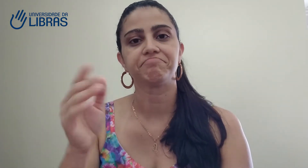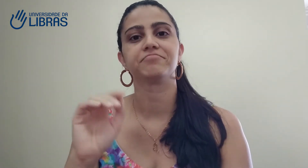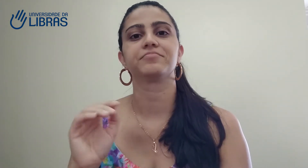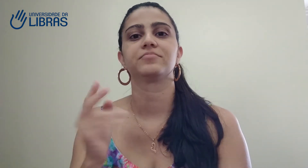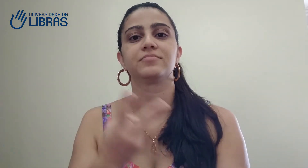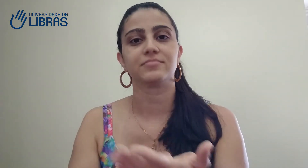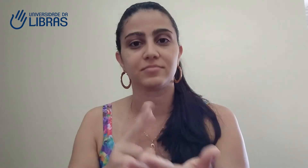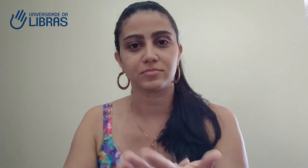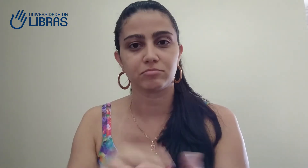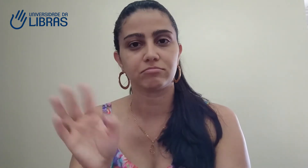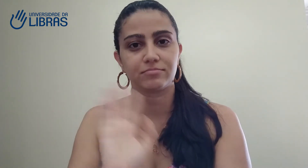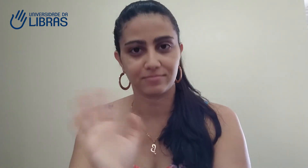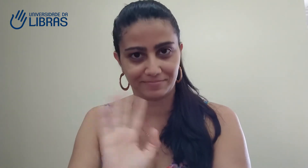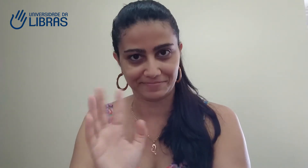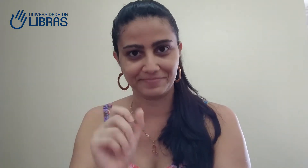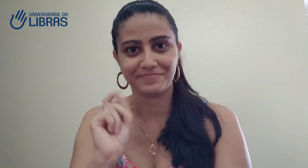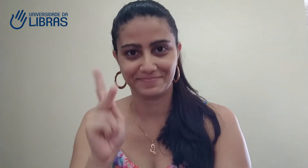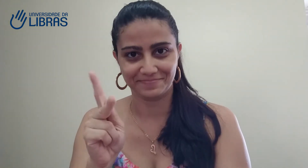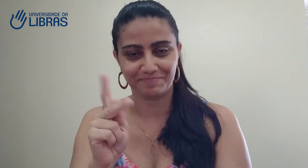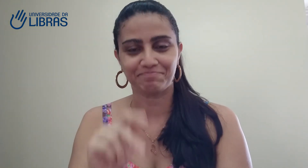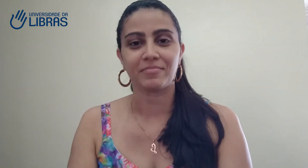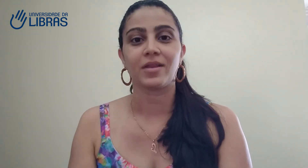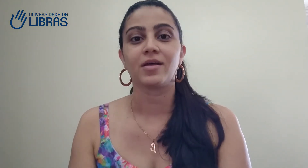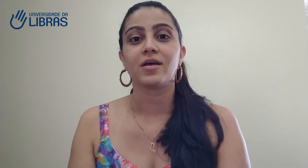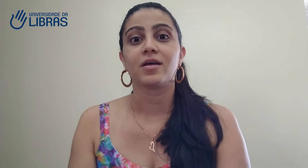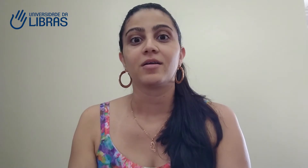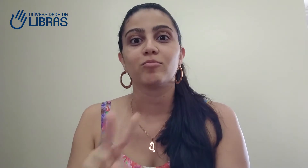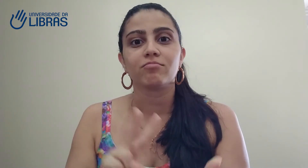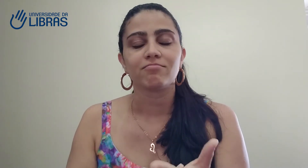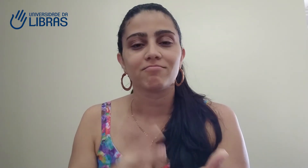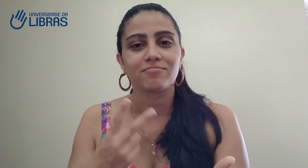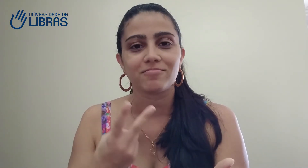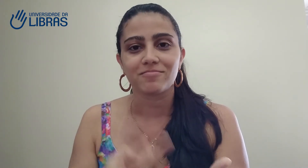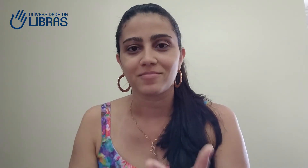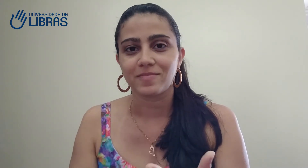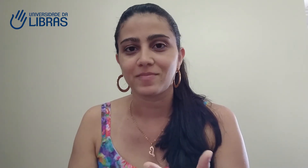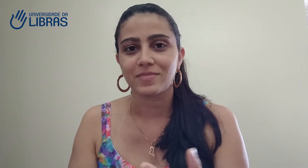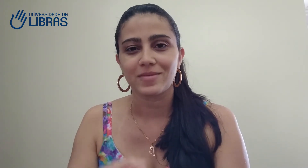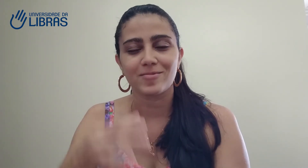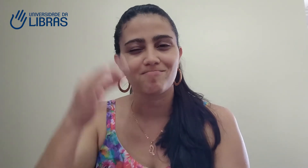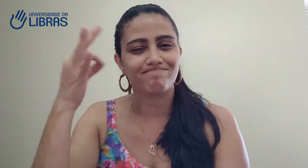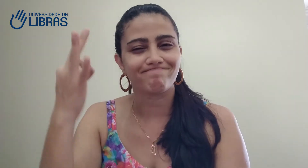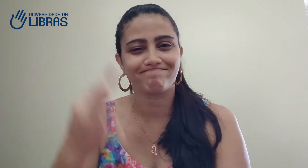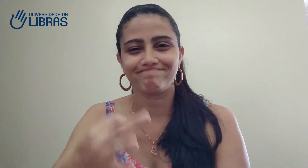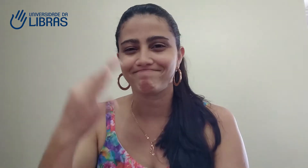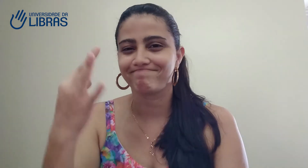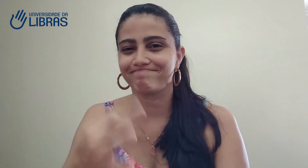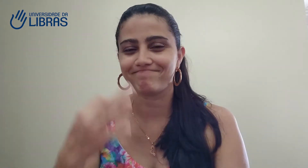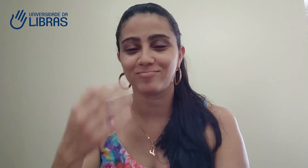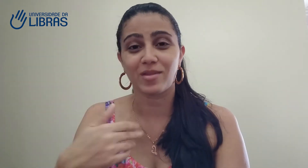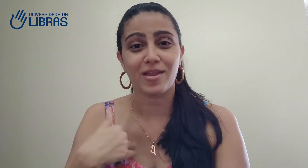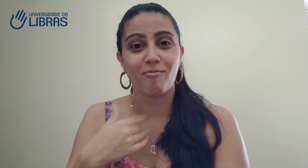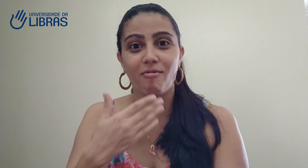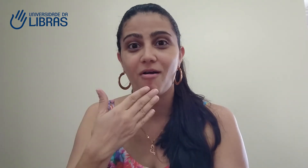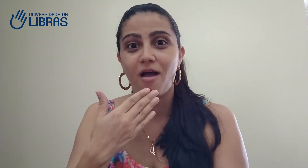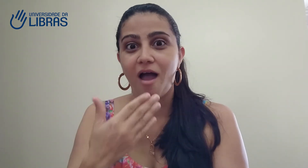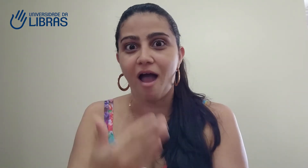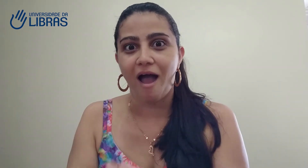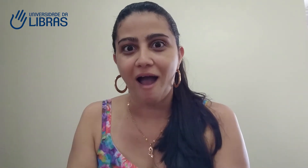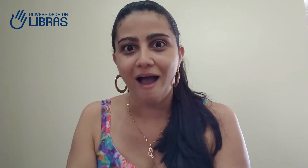terminou dele me capacitar para fazer isso, eu fui gravar, traduzir um vídeo. E eu fiquei tão feliz,